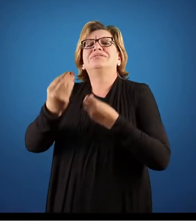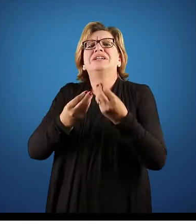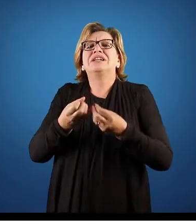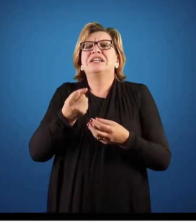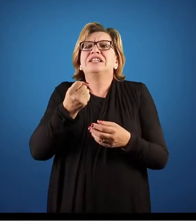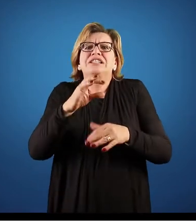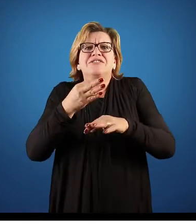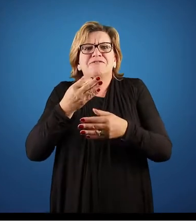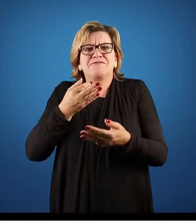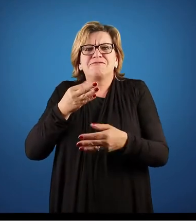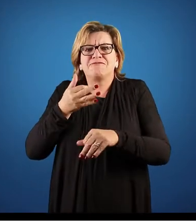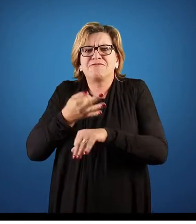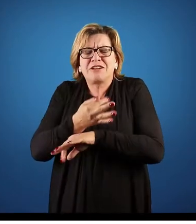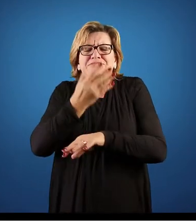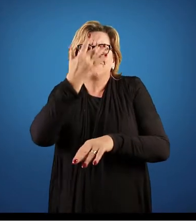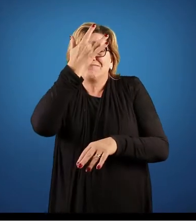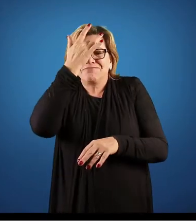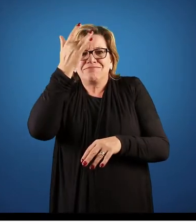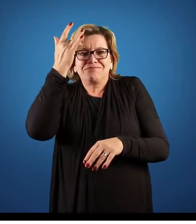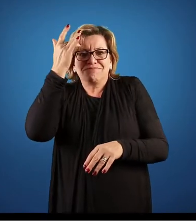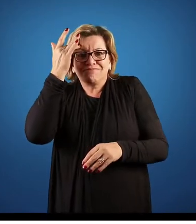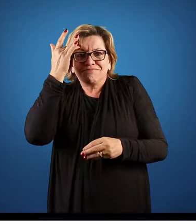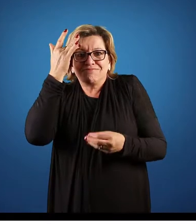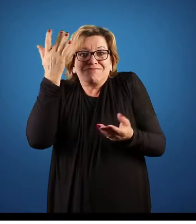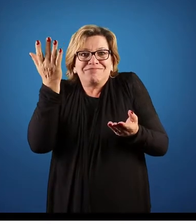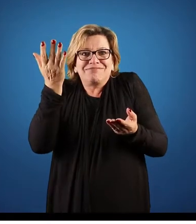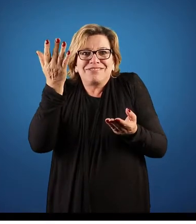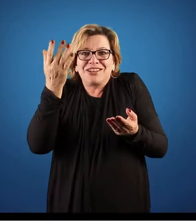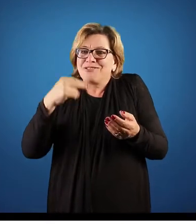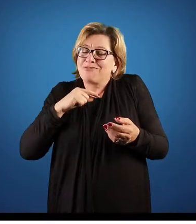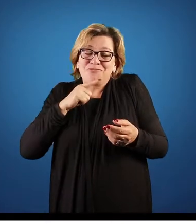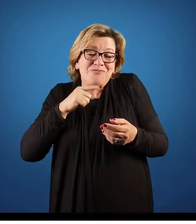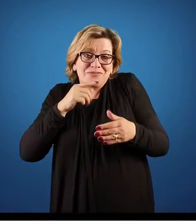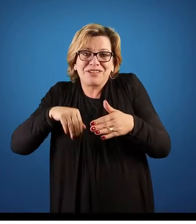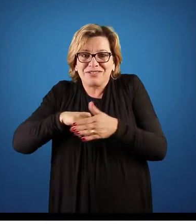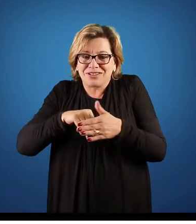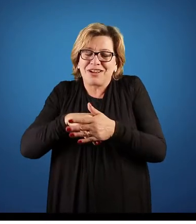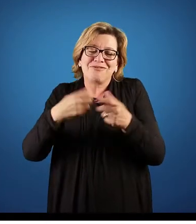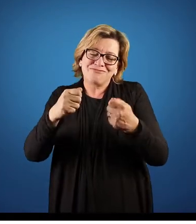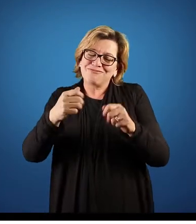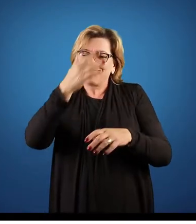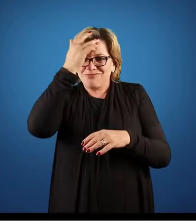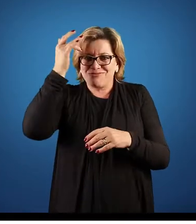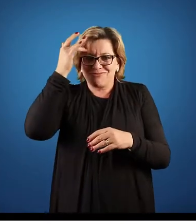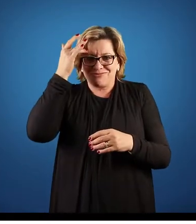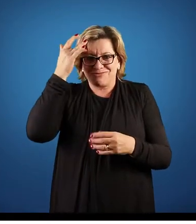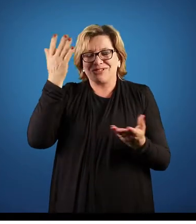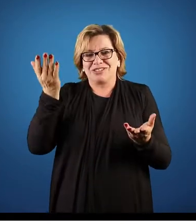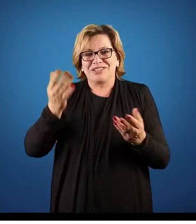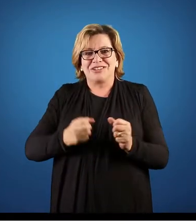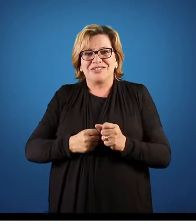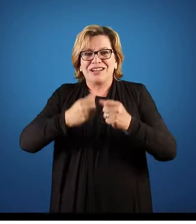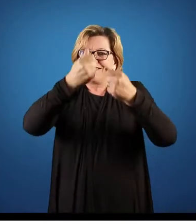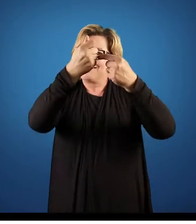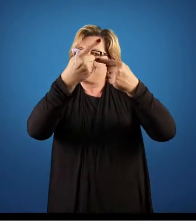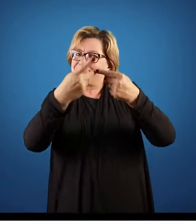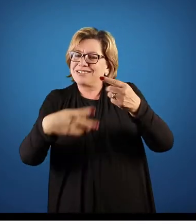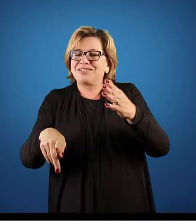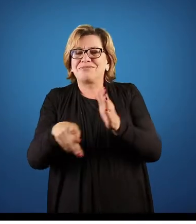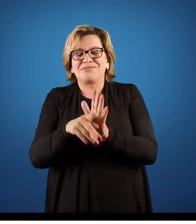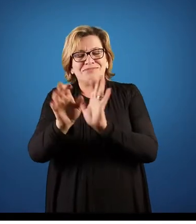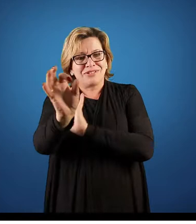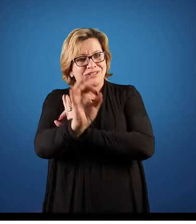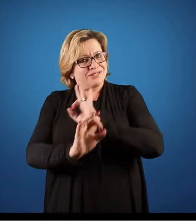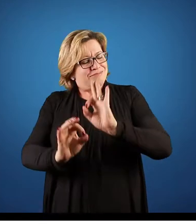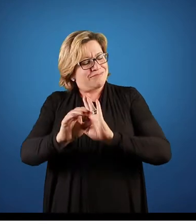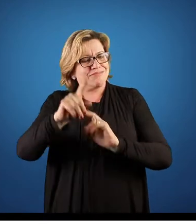faltar gente, não vai dar o futebol, precisa que essas pessoas estejam lá nesse momento. Então essas características das organizações é muito